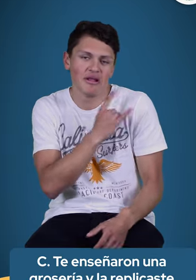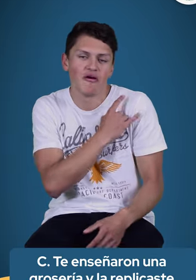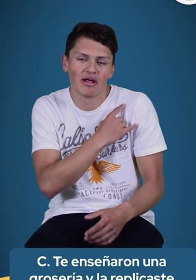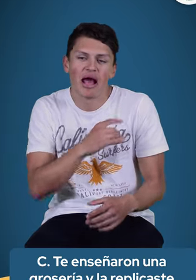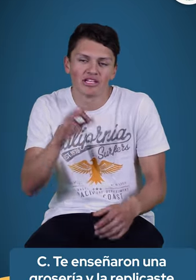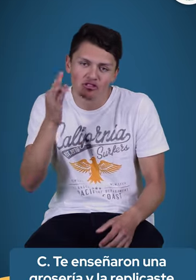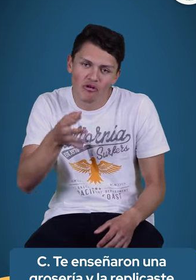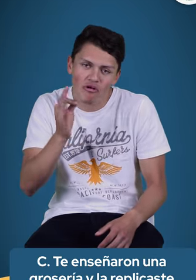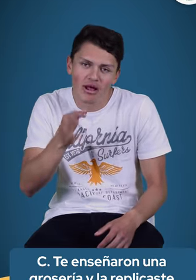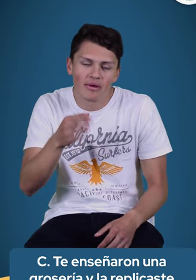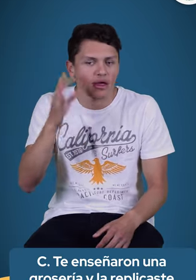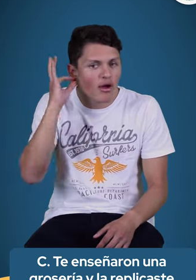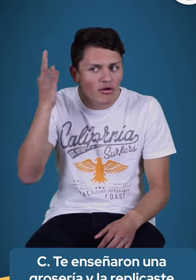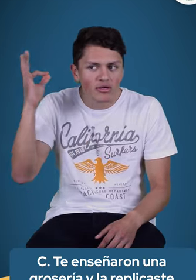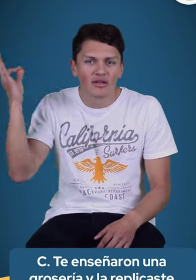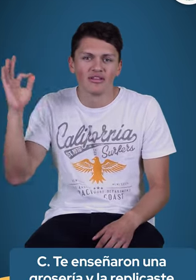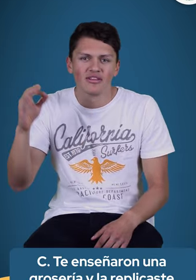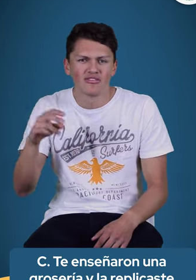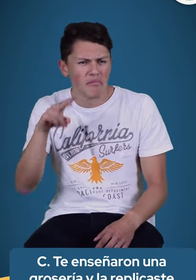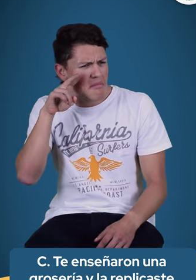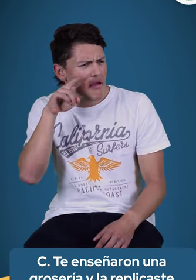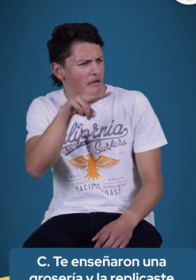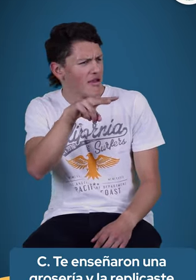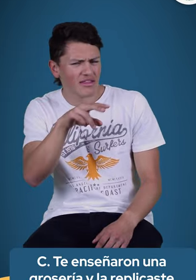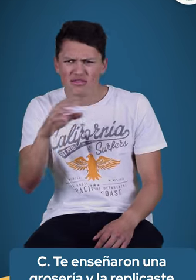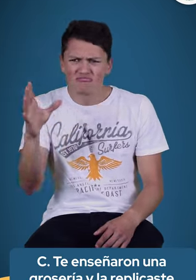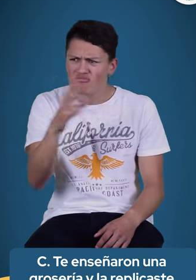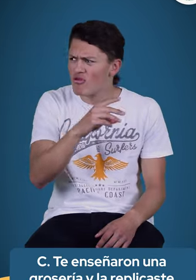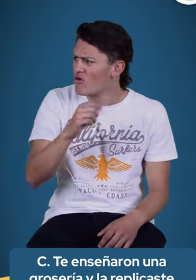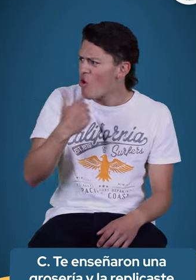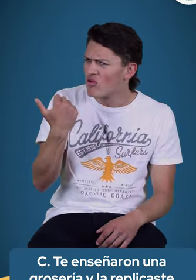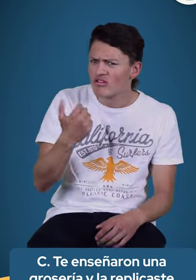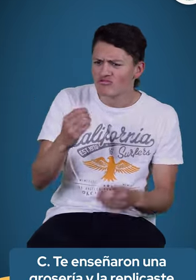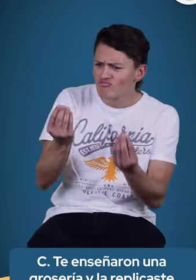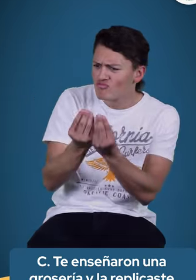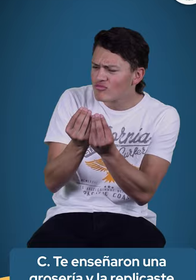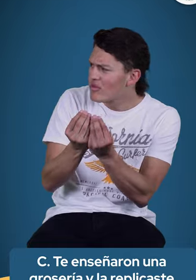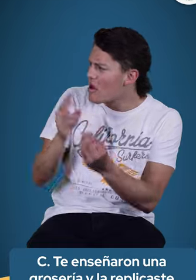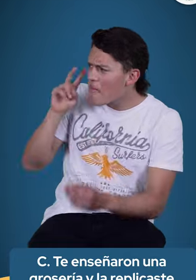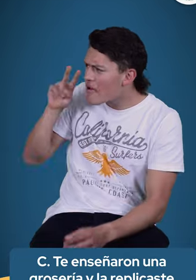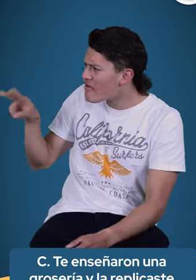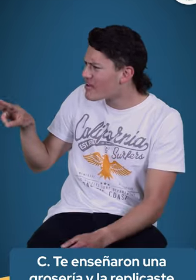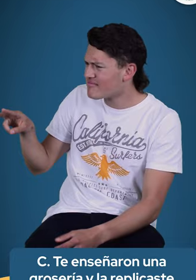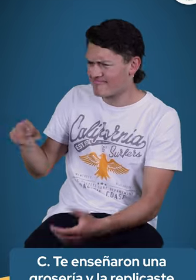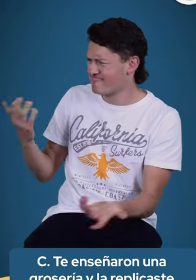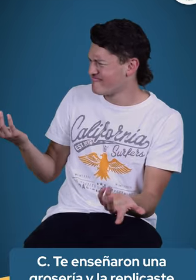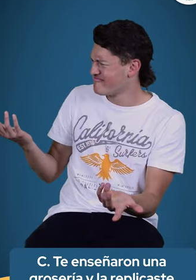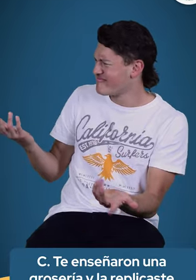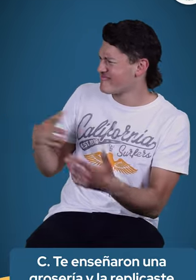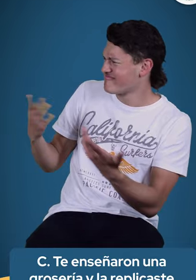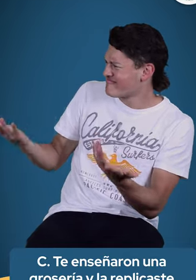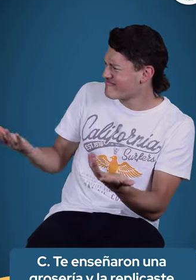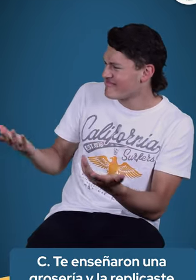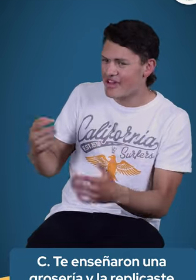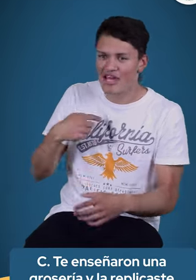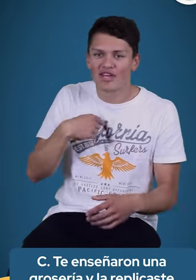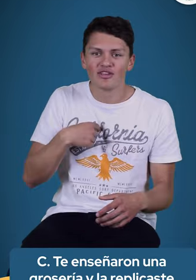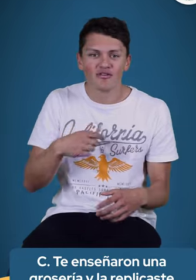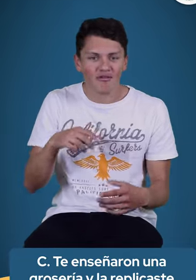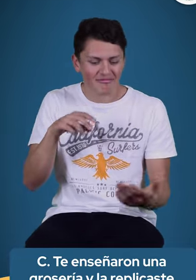ingreso a los cursos de FENASCOL. B. Siempre mis compañeros oyentes se quedan viendo